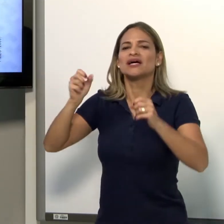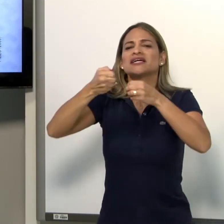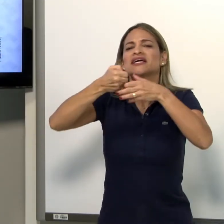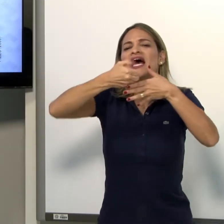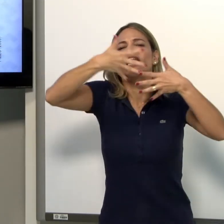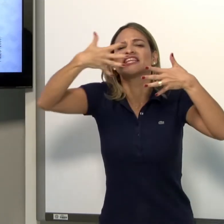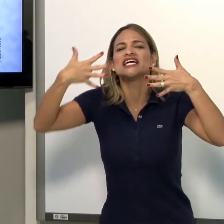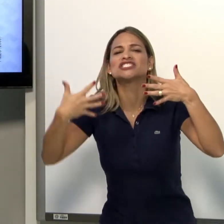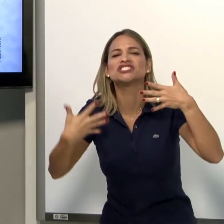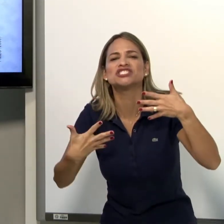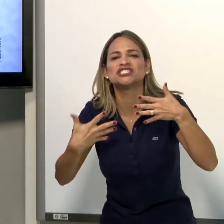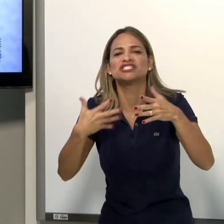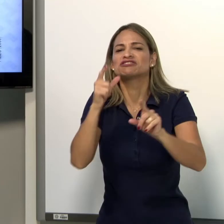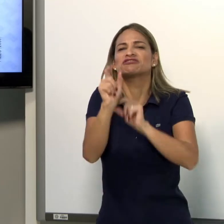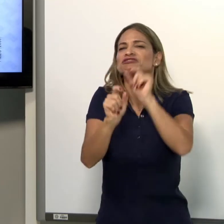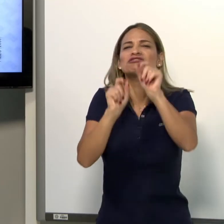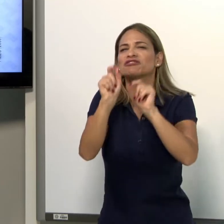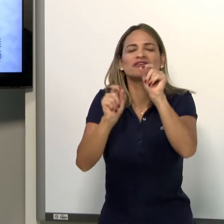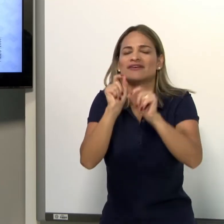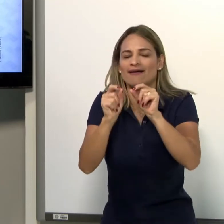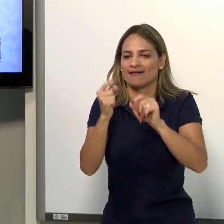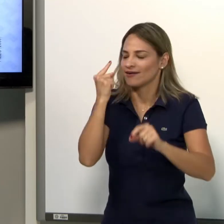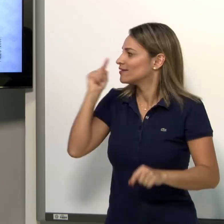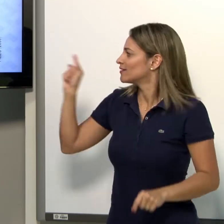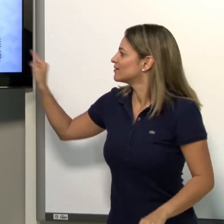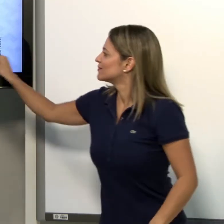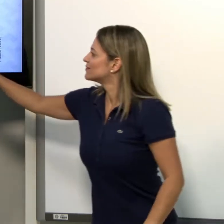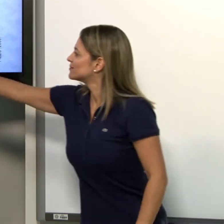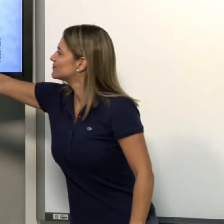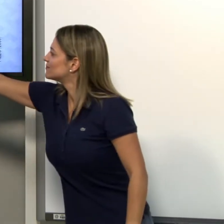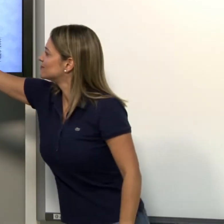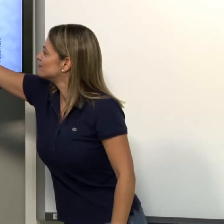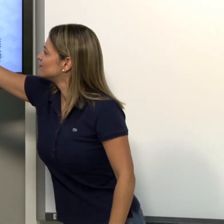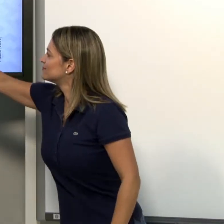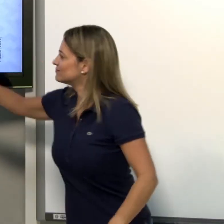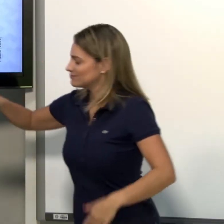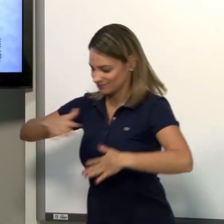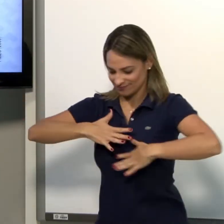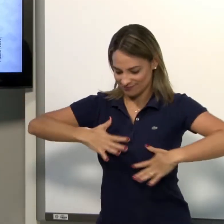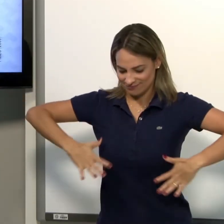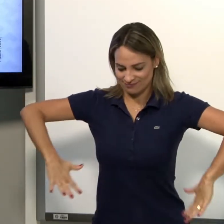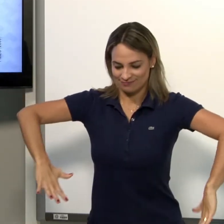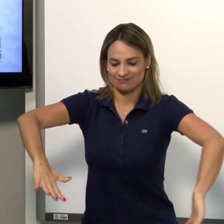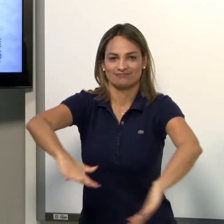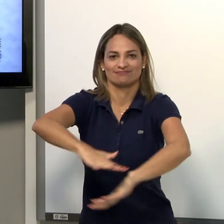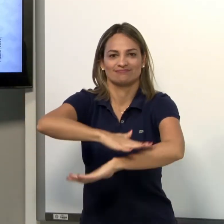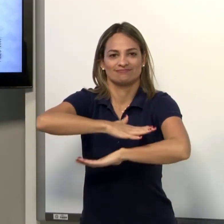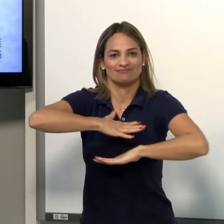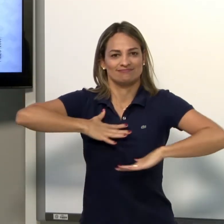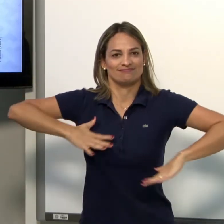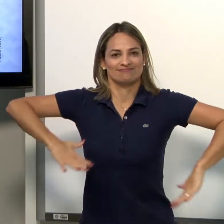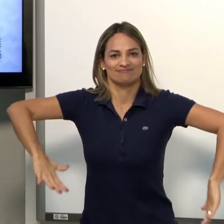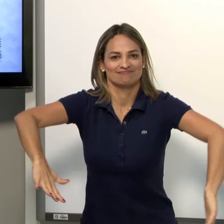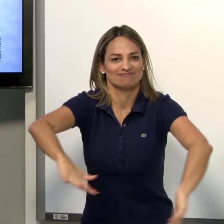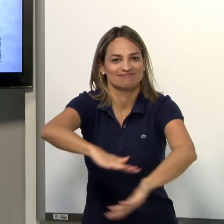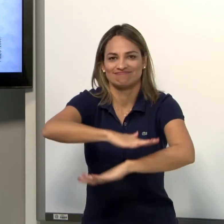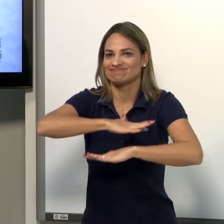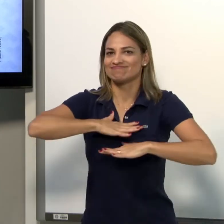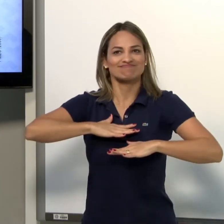Qual a característica que nós podemos observar nessa imagem? Então, tem um espaço à frente do corpo